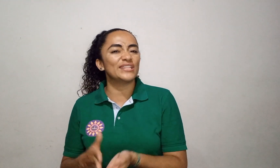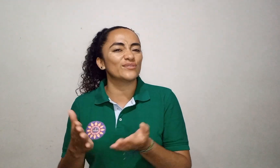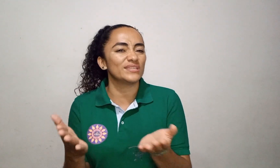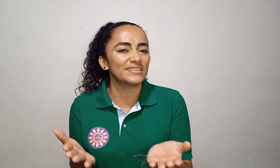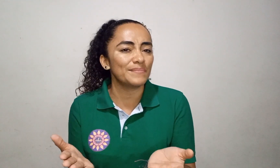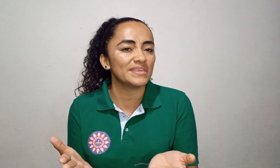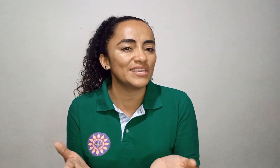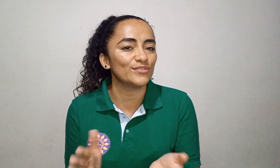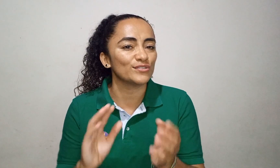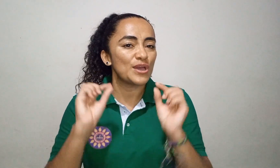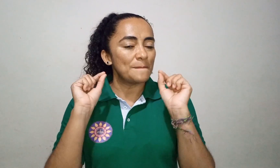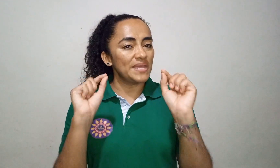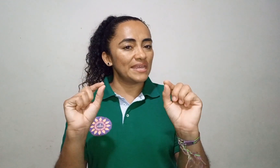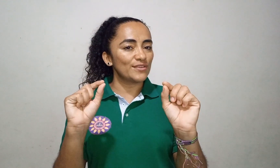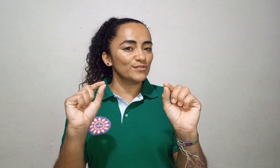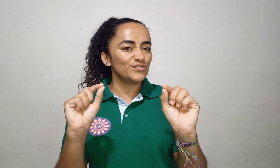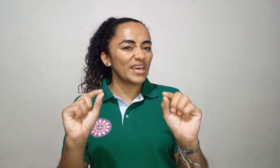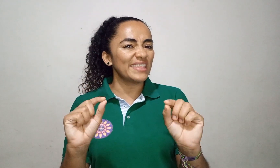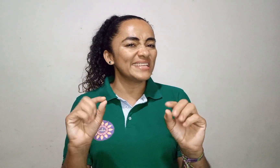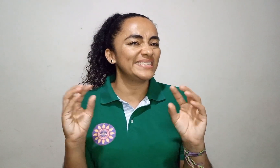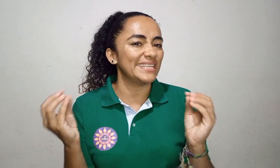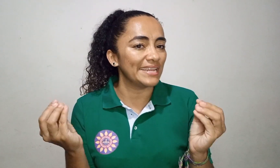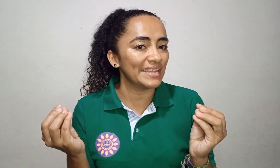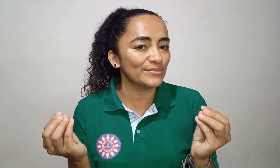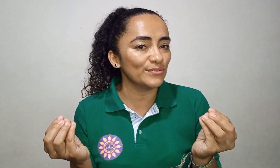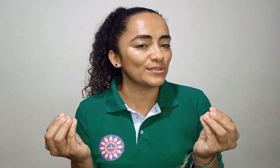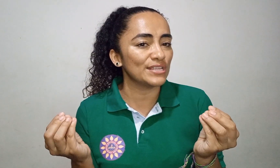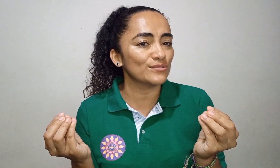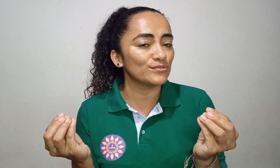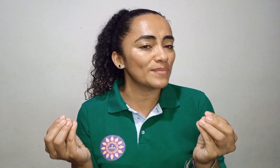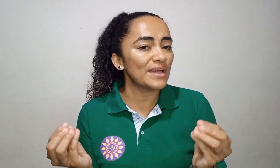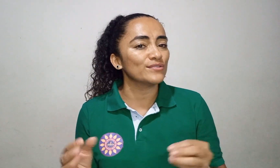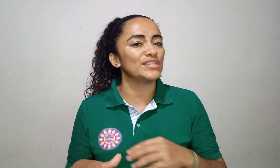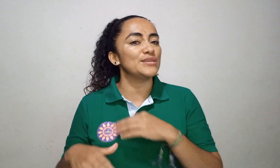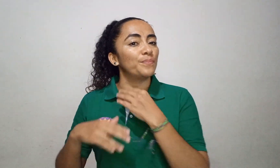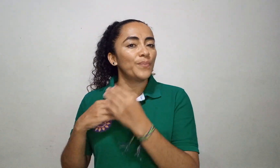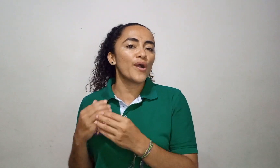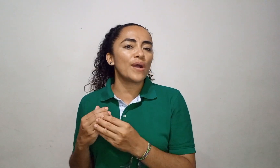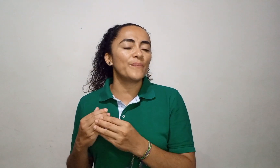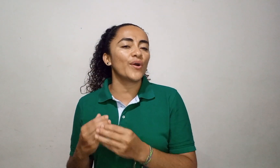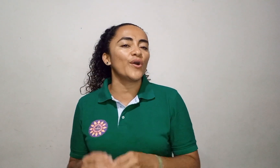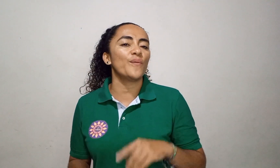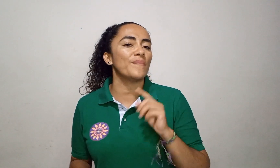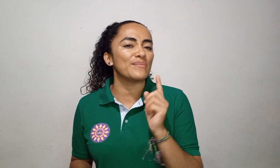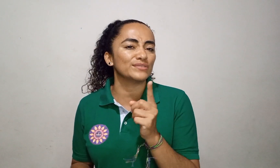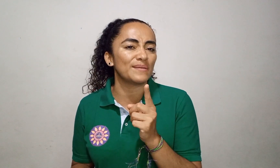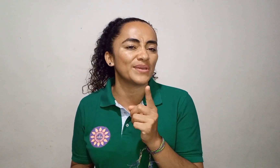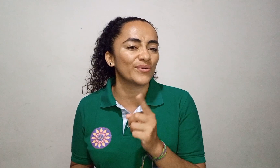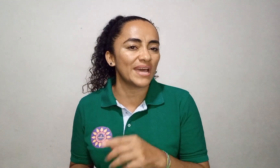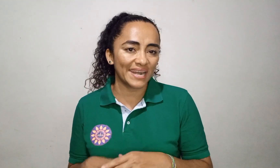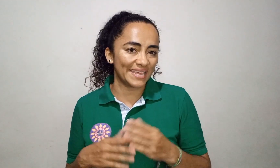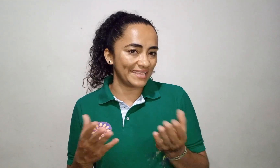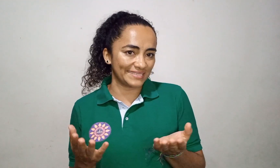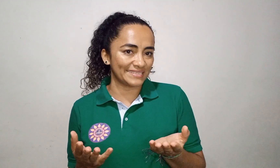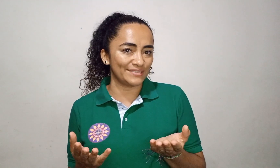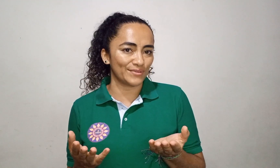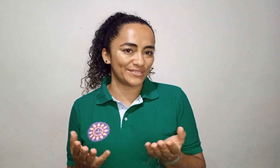Entonces, amiguitos, miren que ustedes tienen la solución en sus manos y poco a poco vamos a mejorar esta situación.